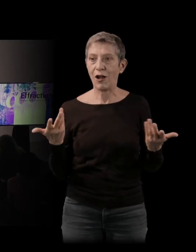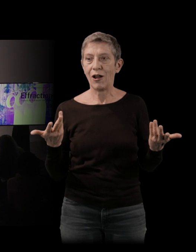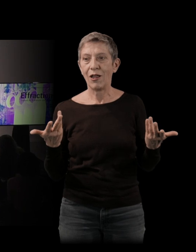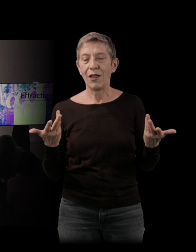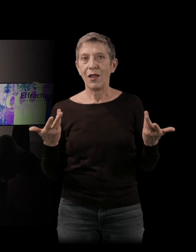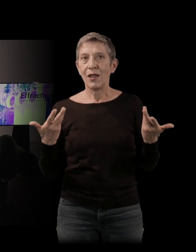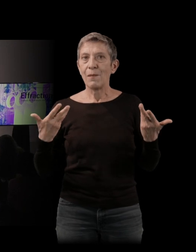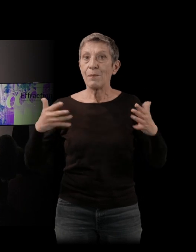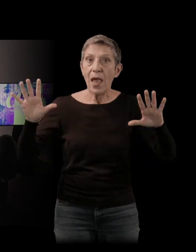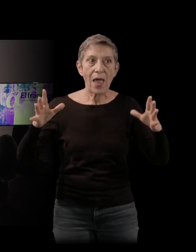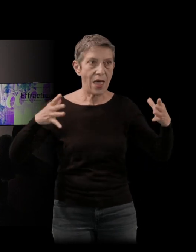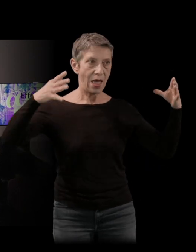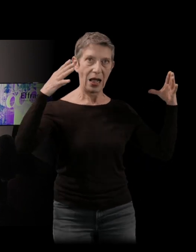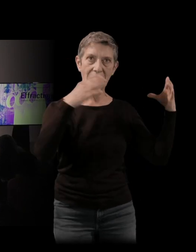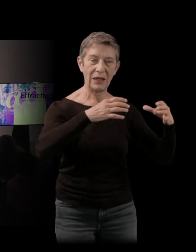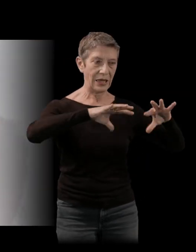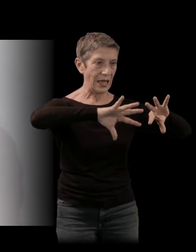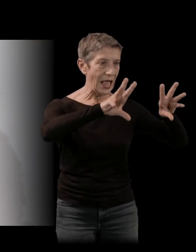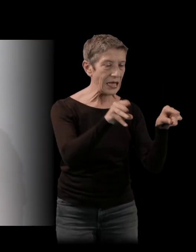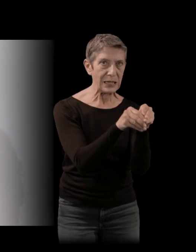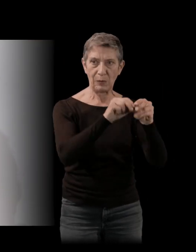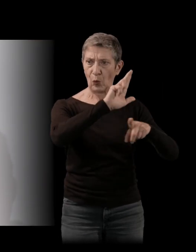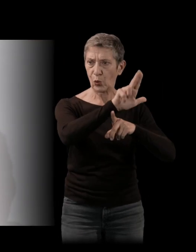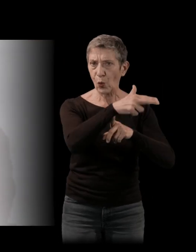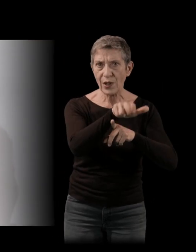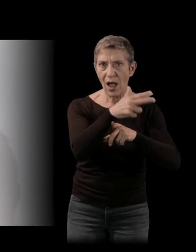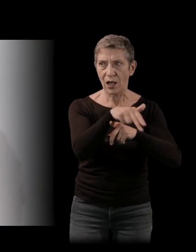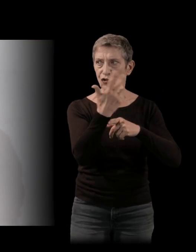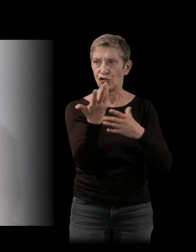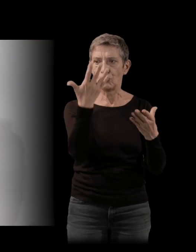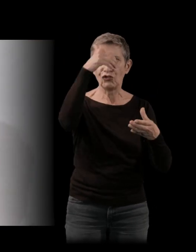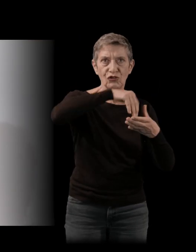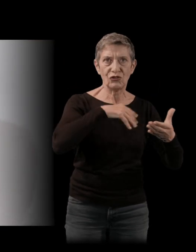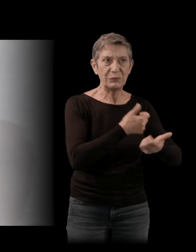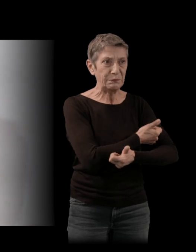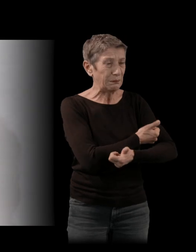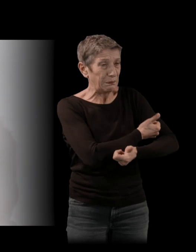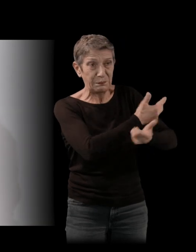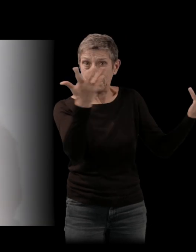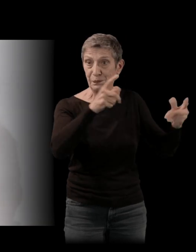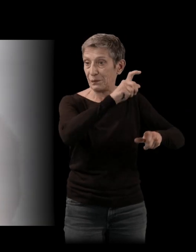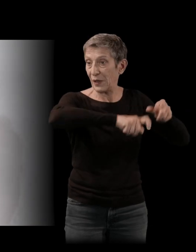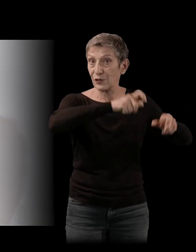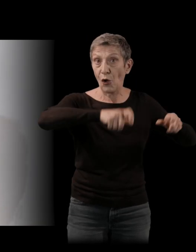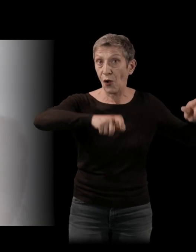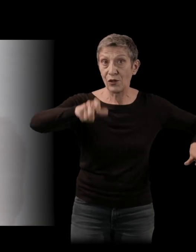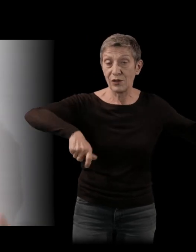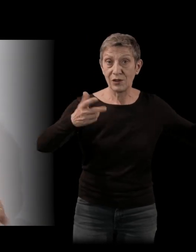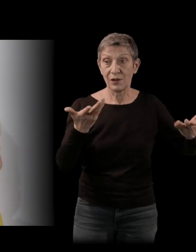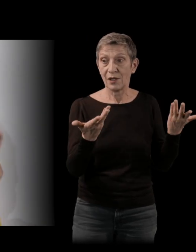c'est une machine comme ça, comme un tournage de film qui implique plusieurs dizaines d'acteurs, au sens